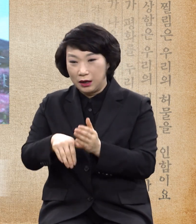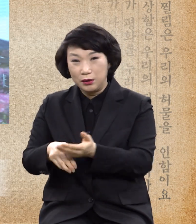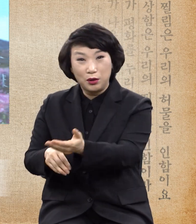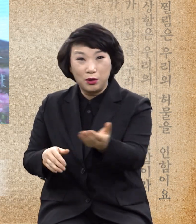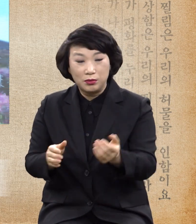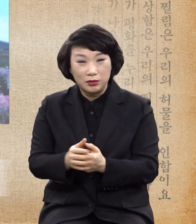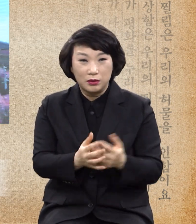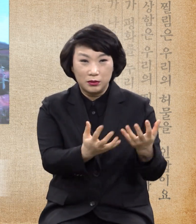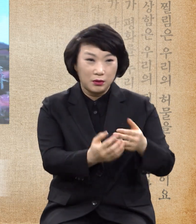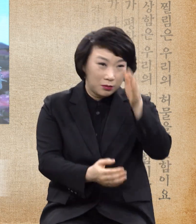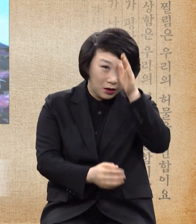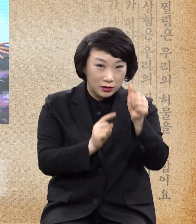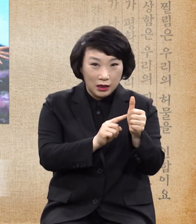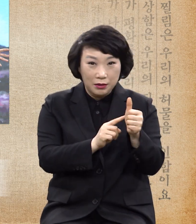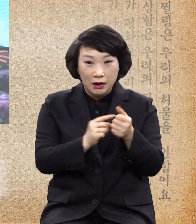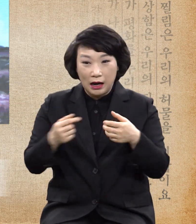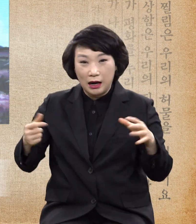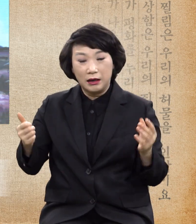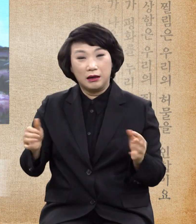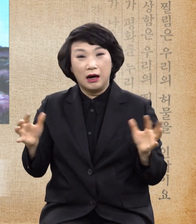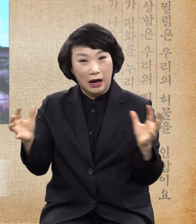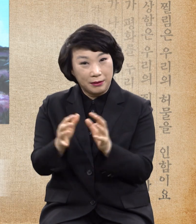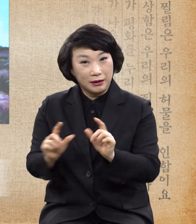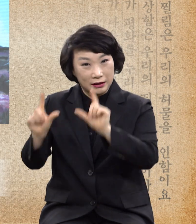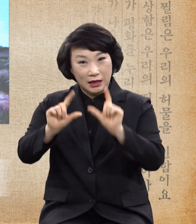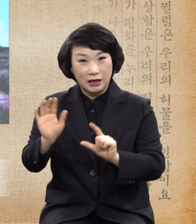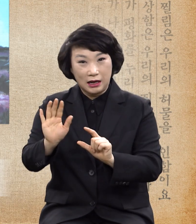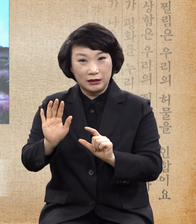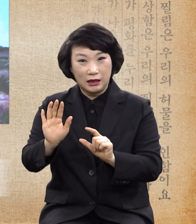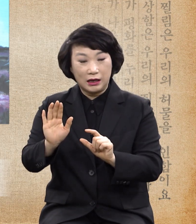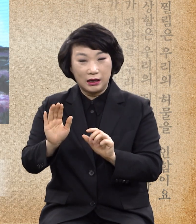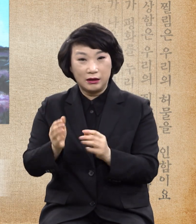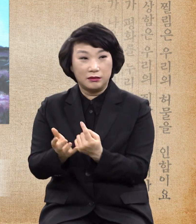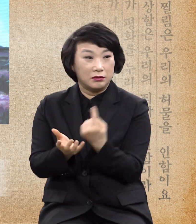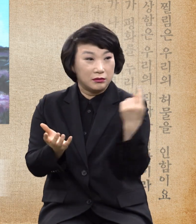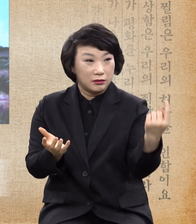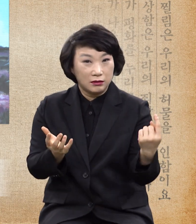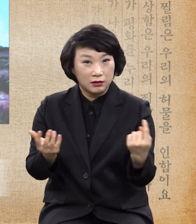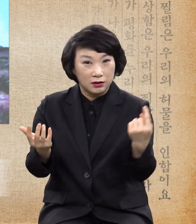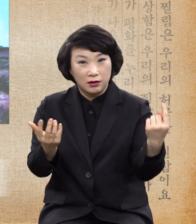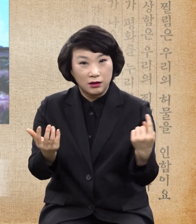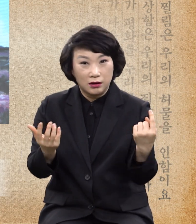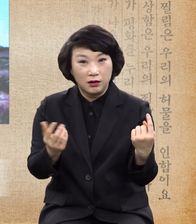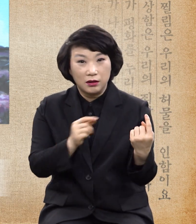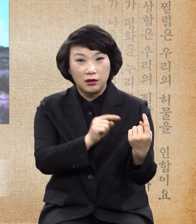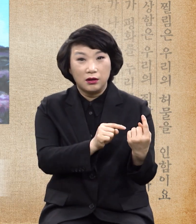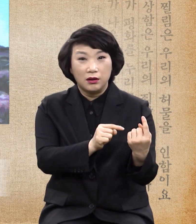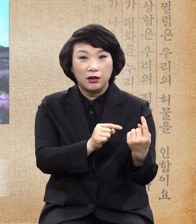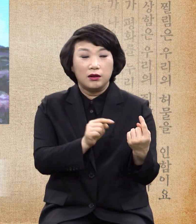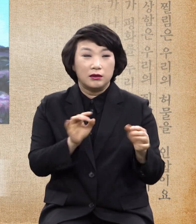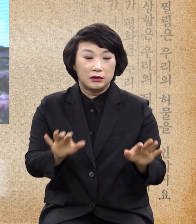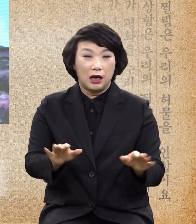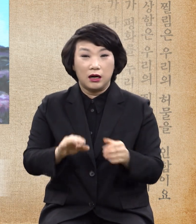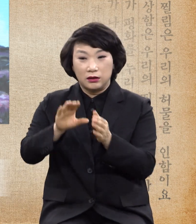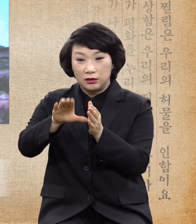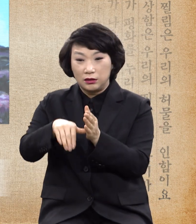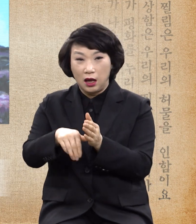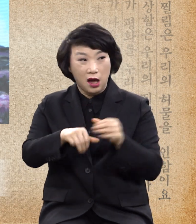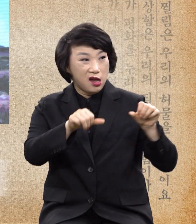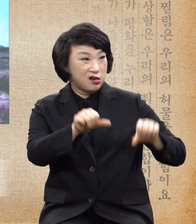격리시켜서 따로 놔두잖아요 근데 이건 다시 말해서 그 시대는 아주 주지 받은 자로